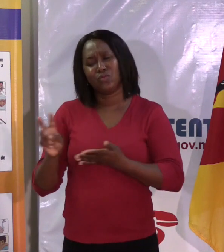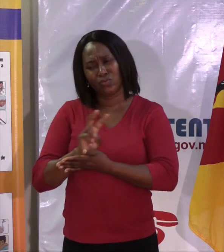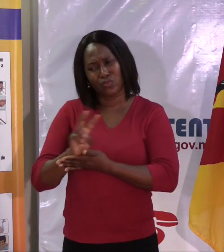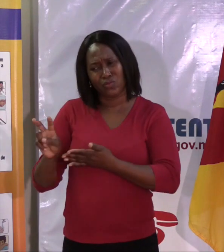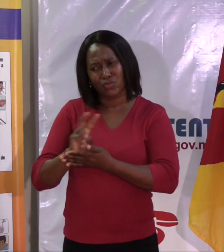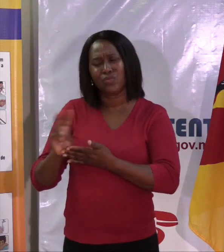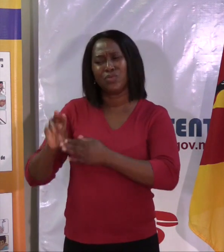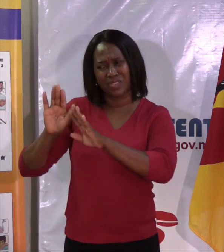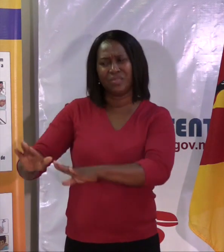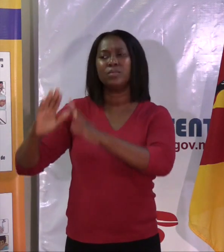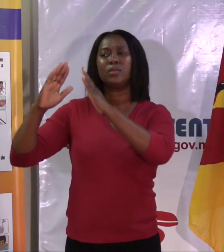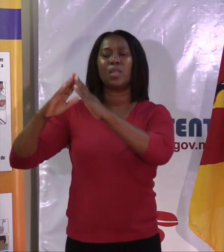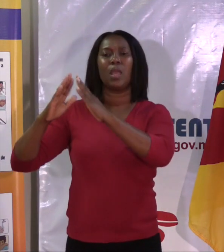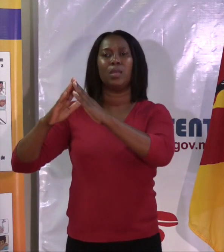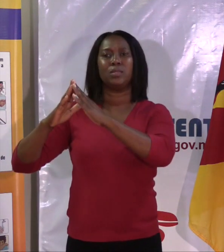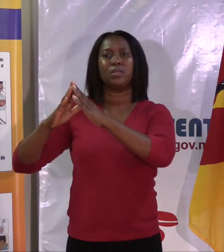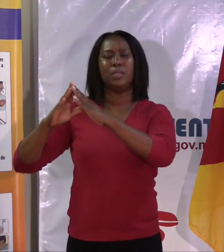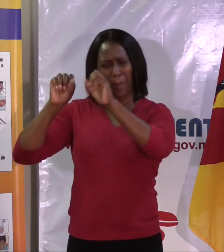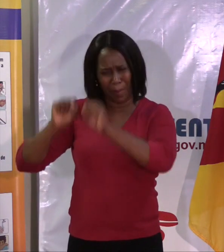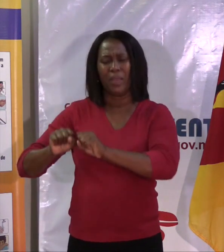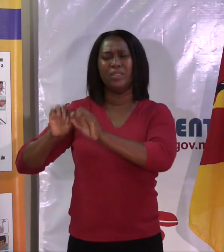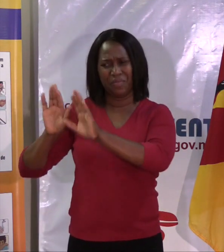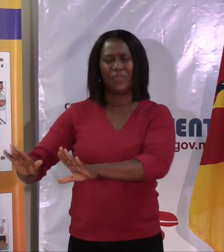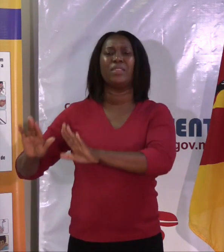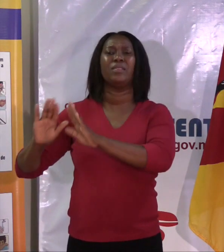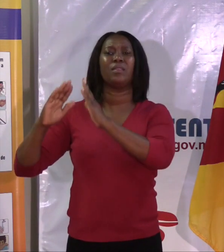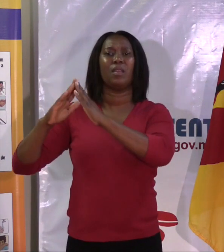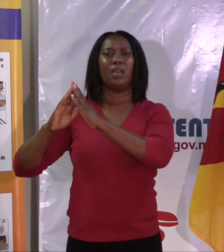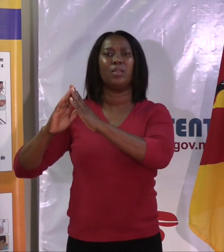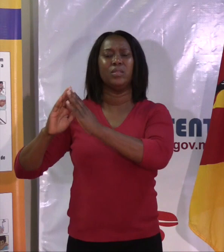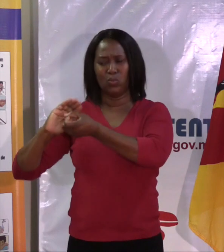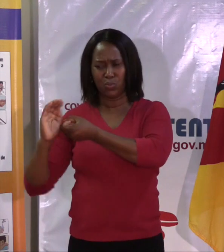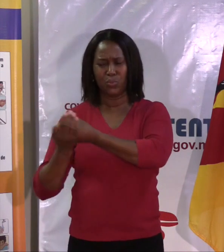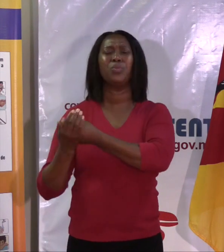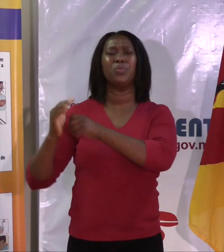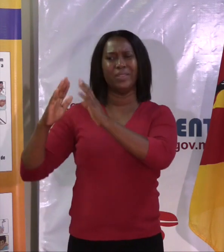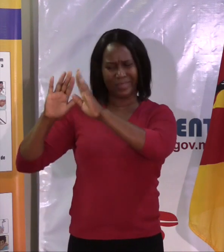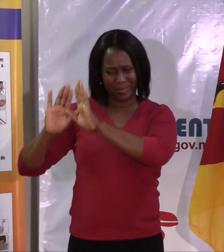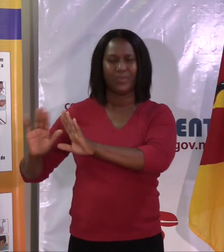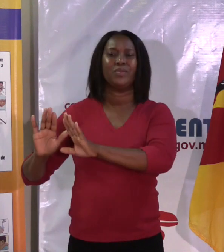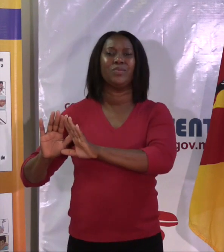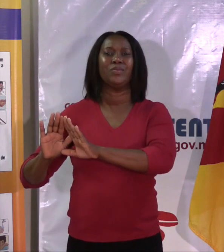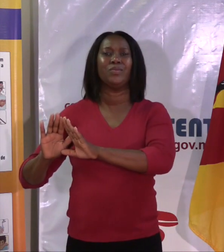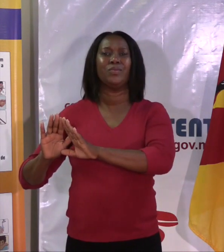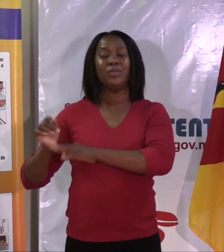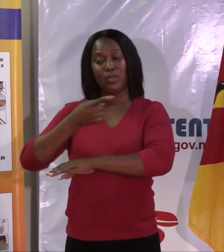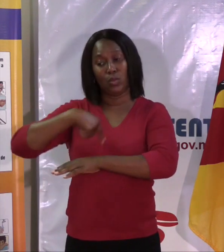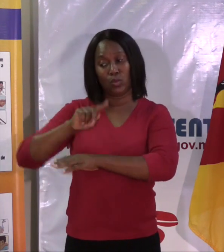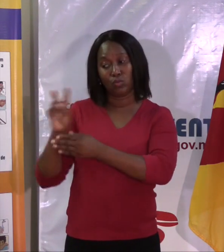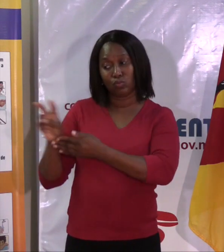quarentena domiciliar, obrigatório, ou quarentena, isolamento domiciliar, obrigatório. e nós vamos controlando. Temos equipas de saúde